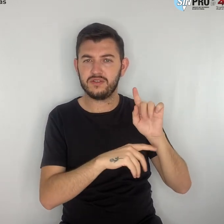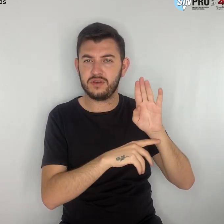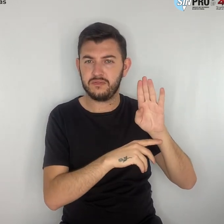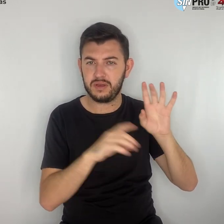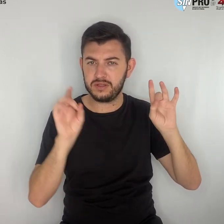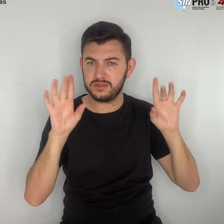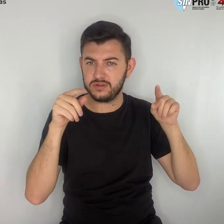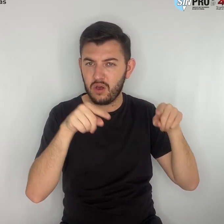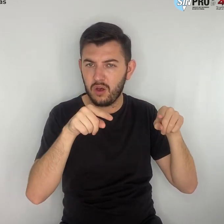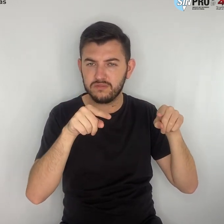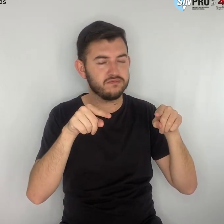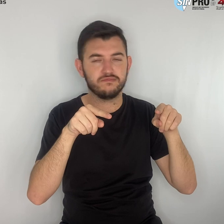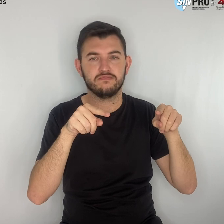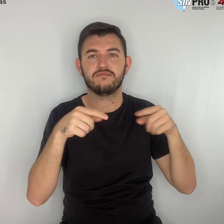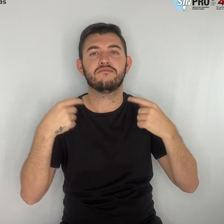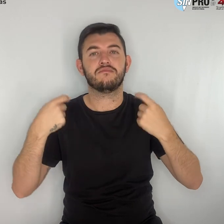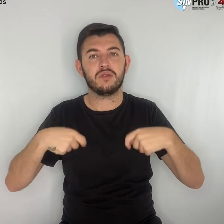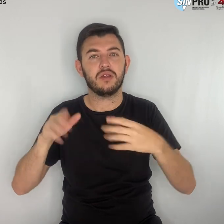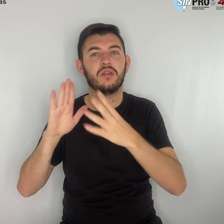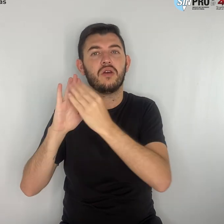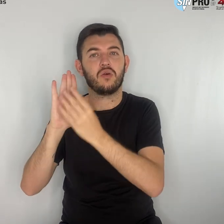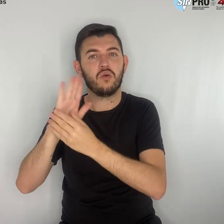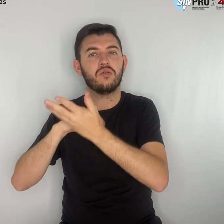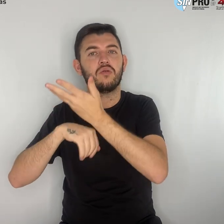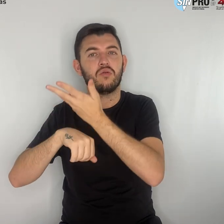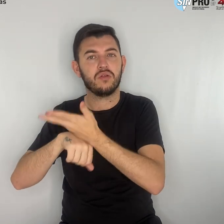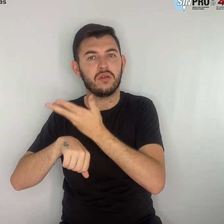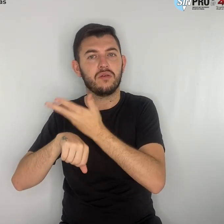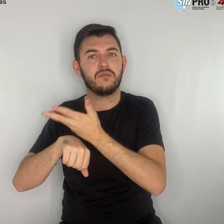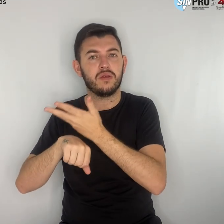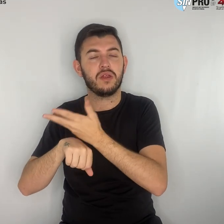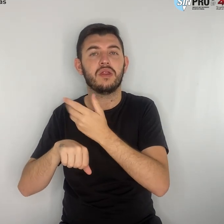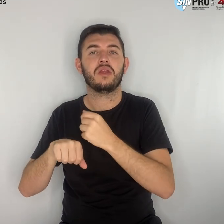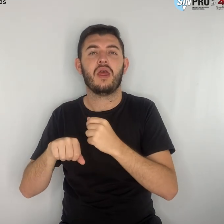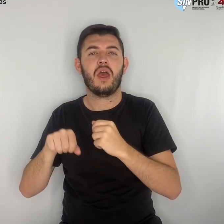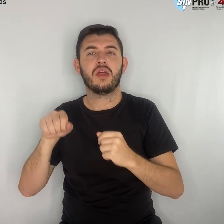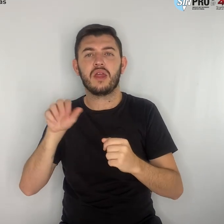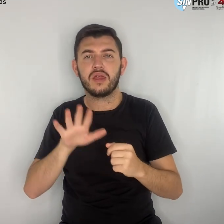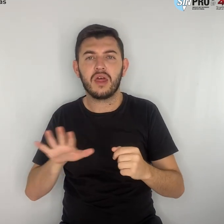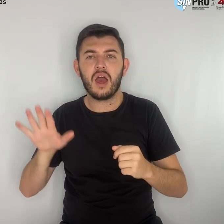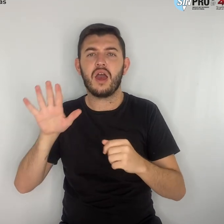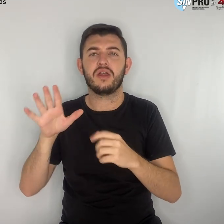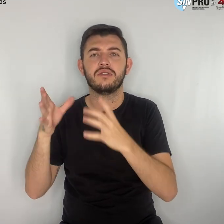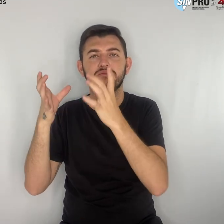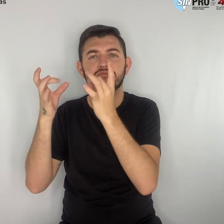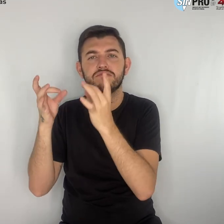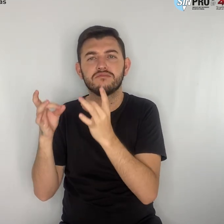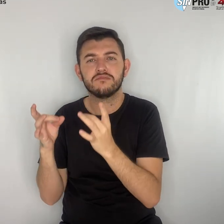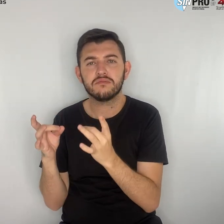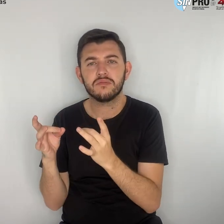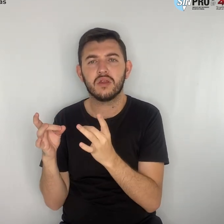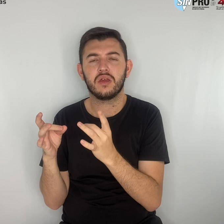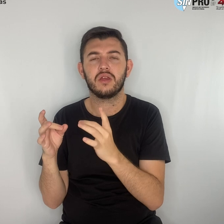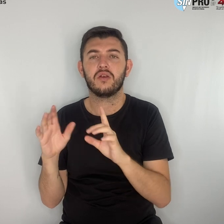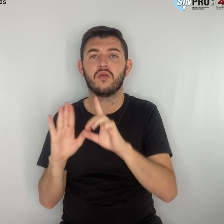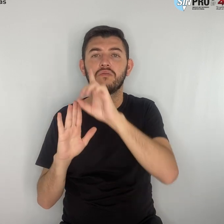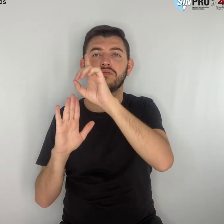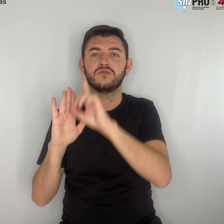os conteúdos curriculares das áreas de aprofundamento, como os direitos humanos, as